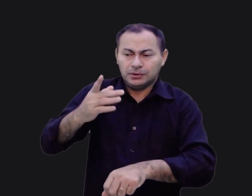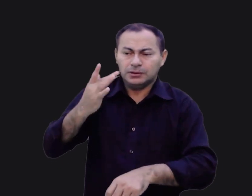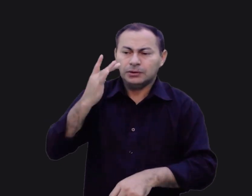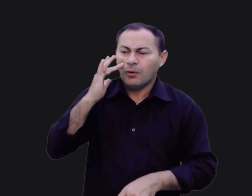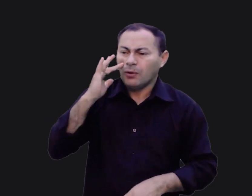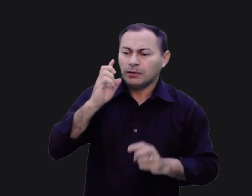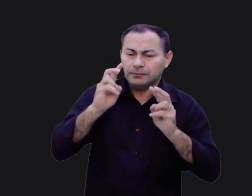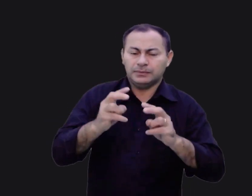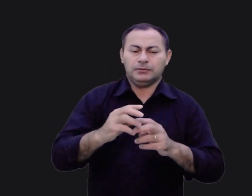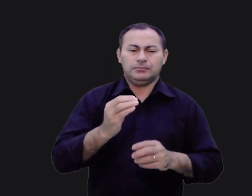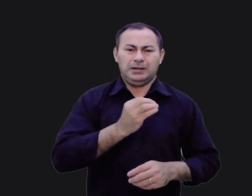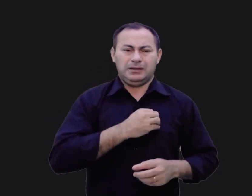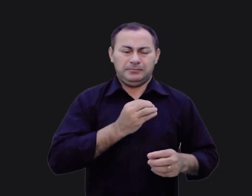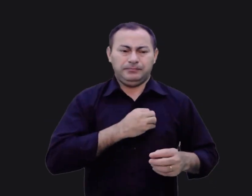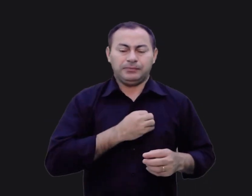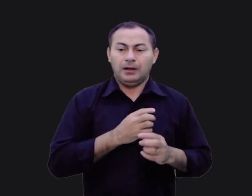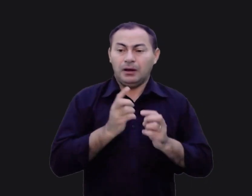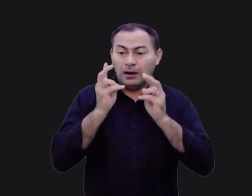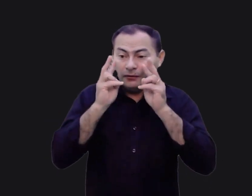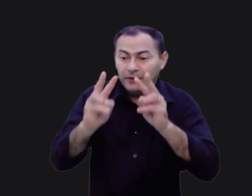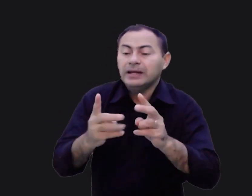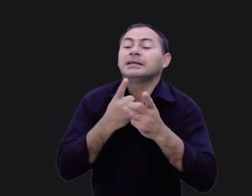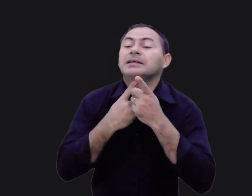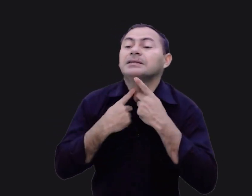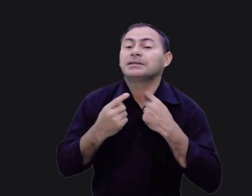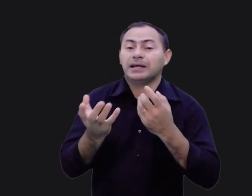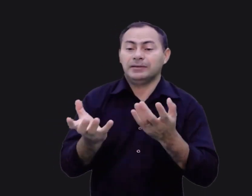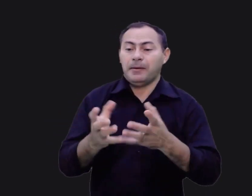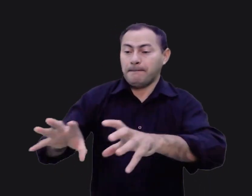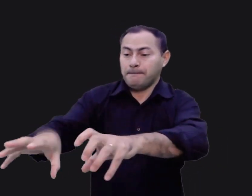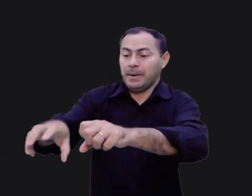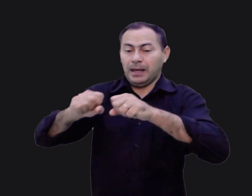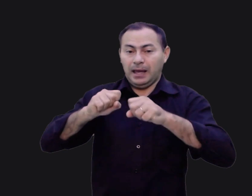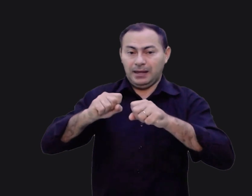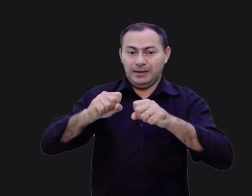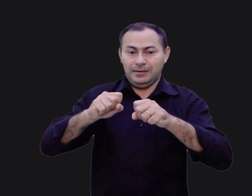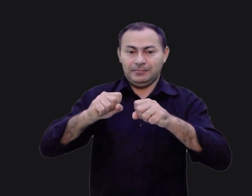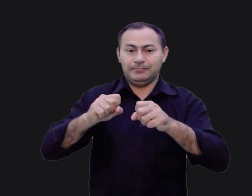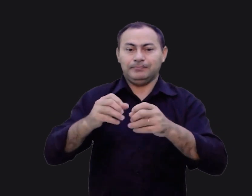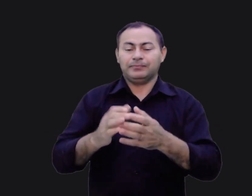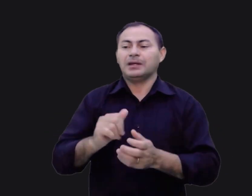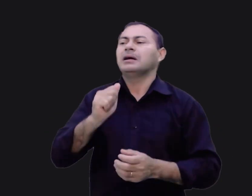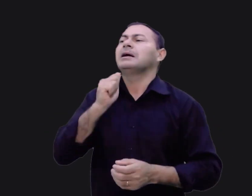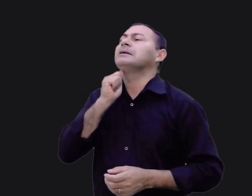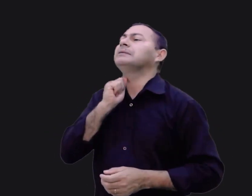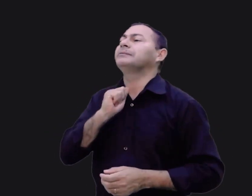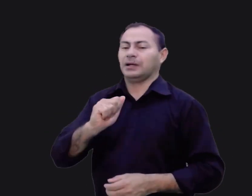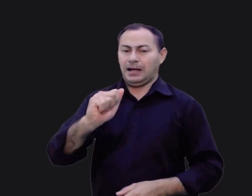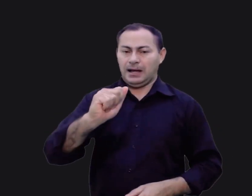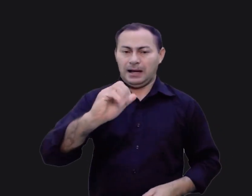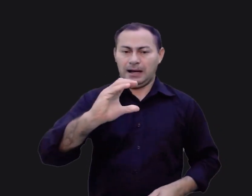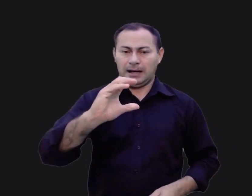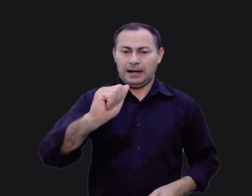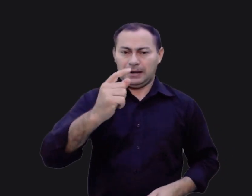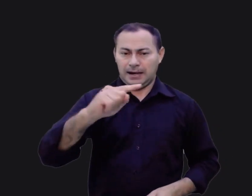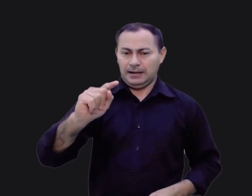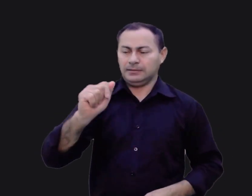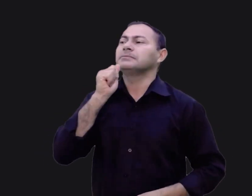pecado. Ele é Vi, desejei, peguei. Acã pegou a capa e